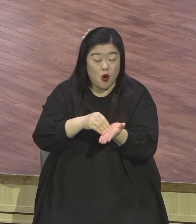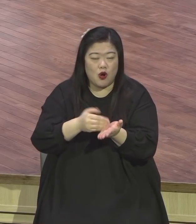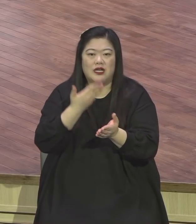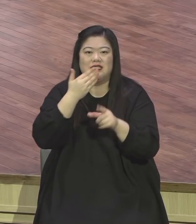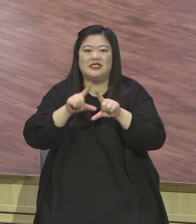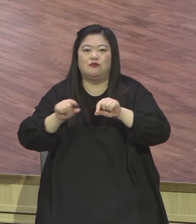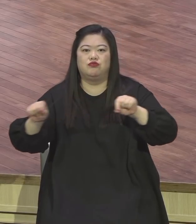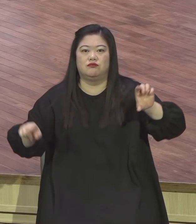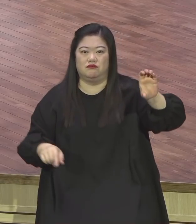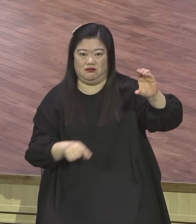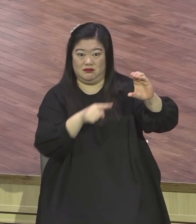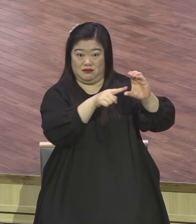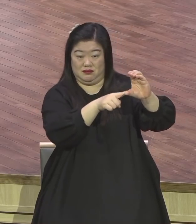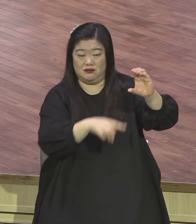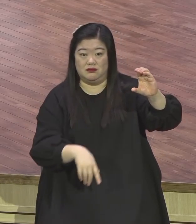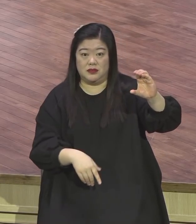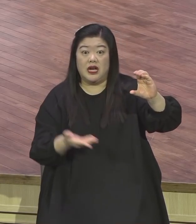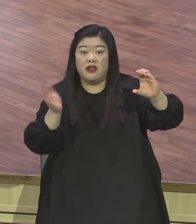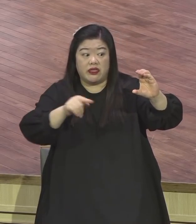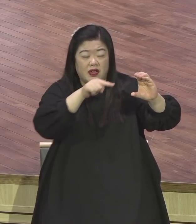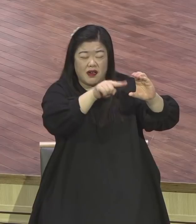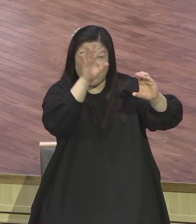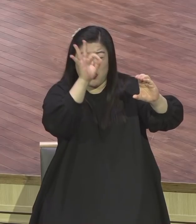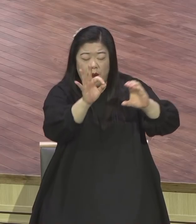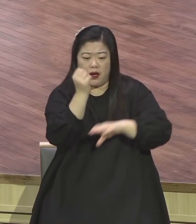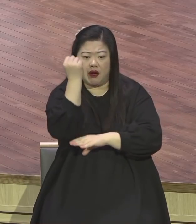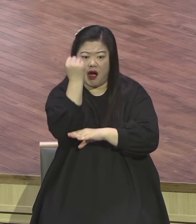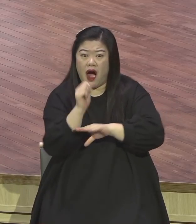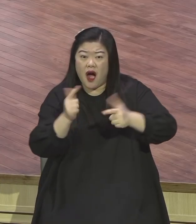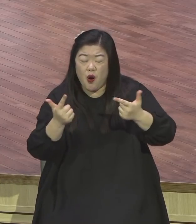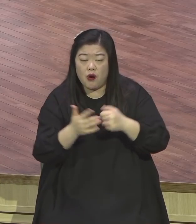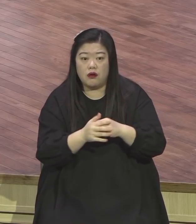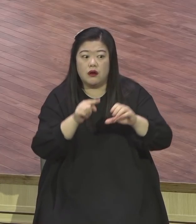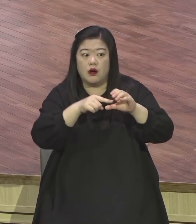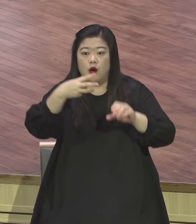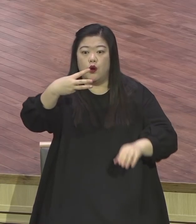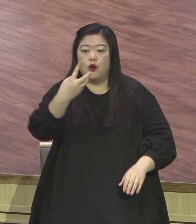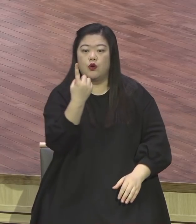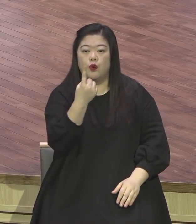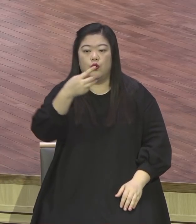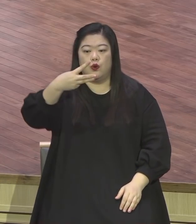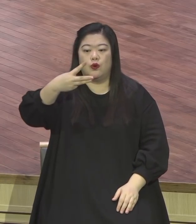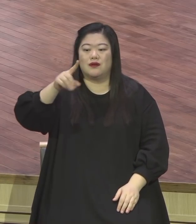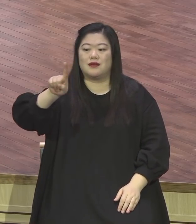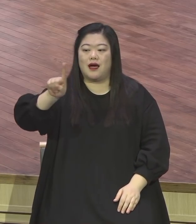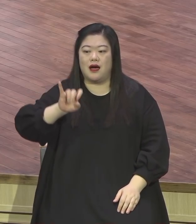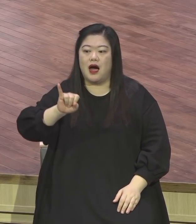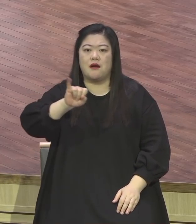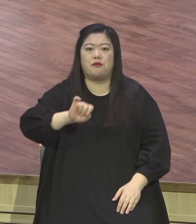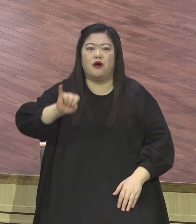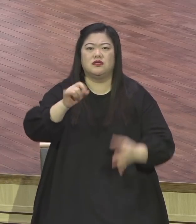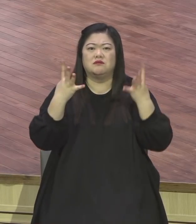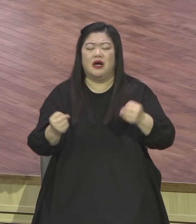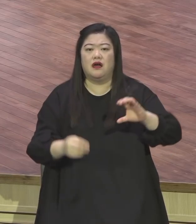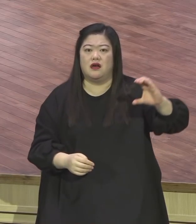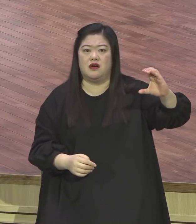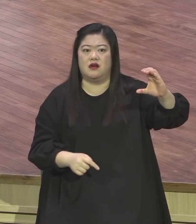하는 로타바이러스가 거기서 생겨요 로타바이러스가 생기는데 우글거린다고 해요